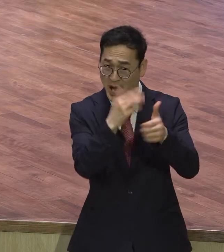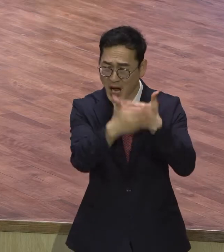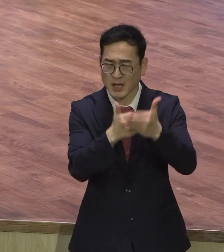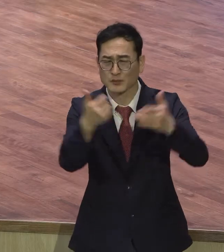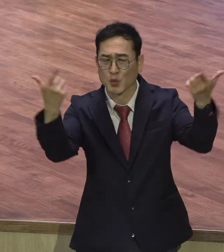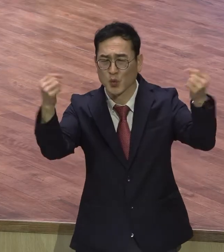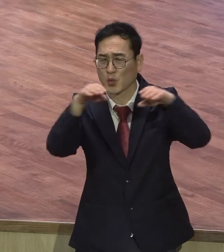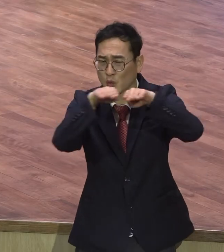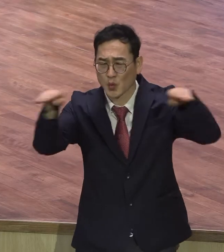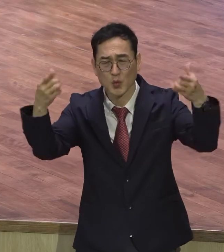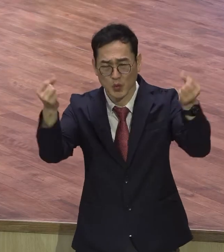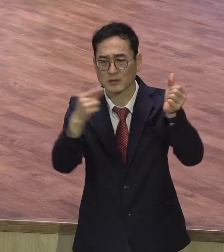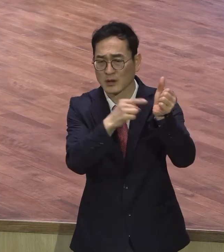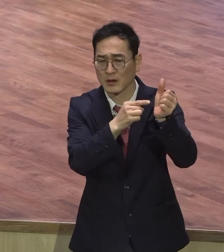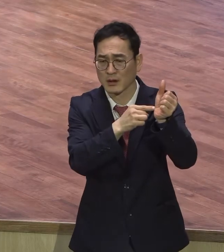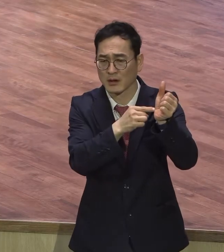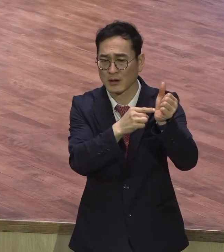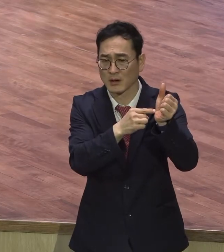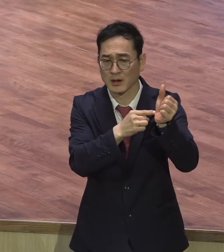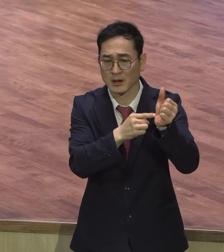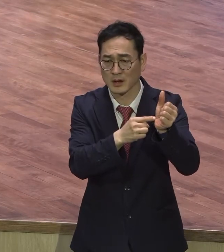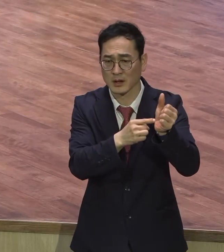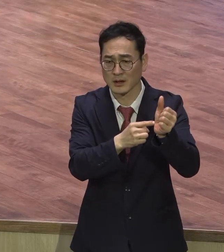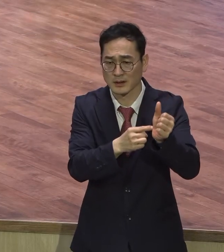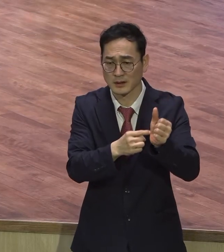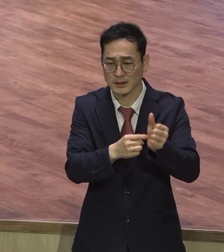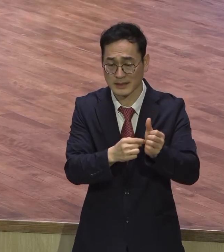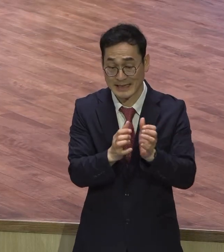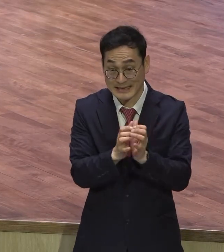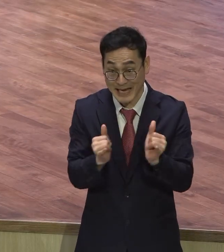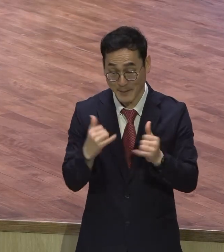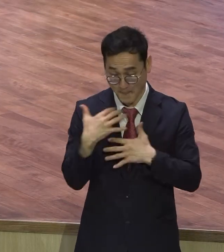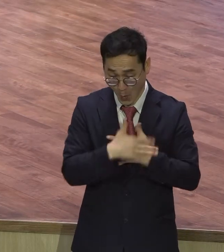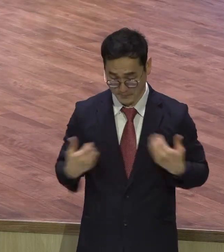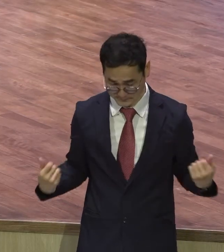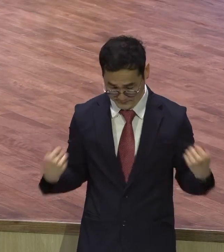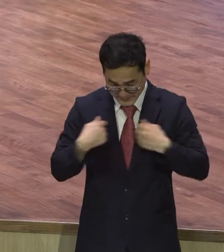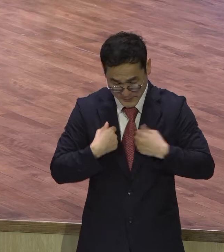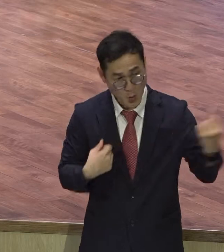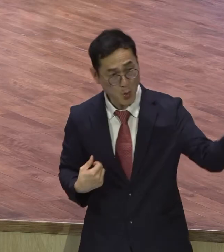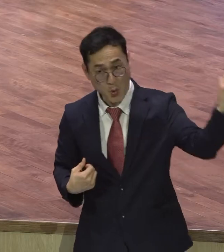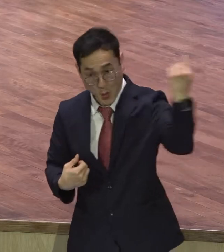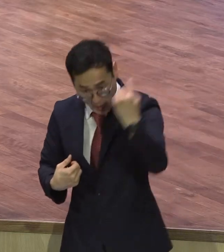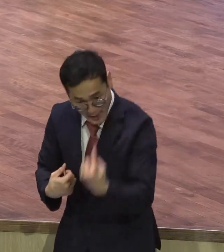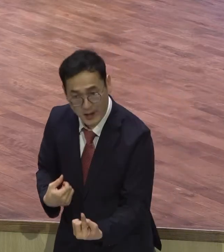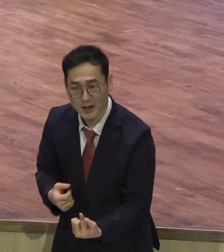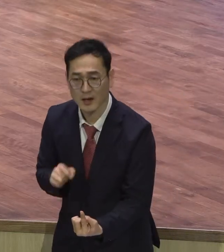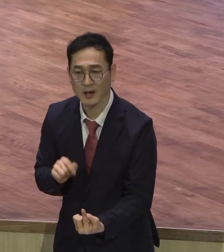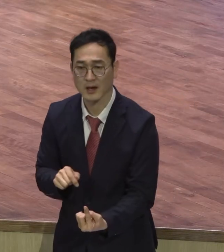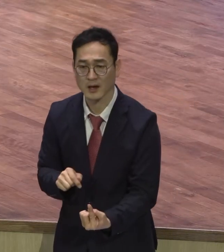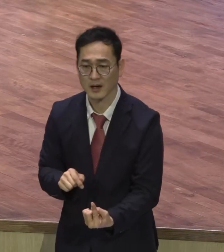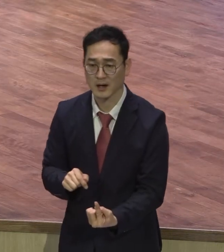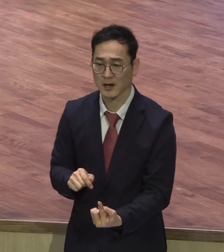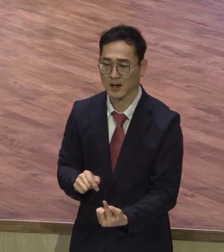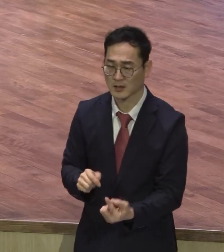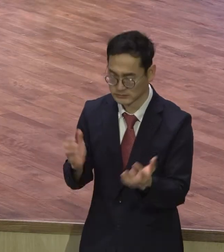하나님이신 그분이 이 땅에 육신의 옷을 입고 오셔서 모든 고통을 다 감당하시고 우리가 당해야 될